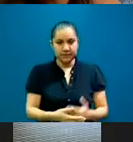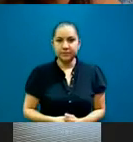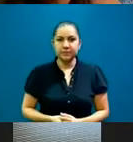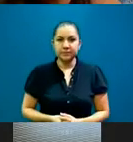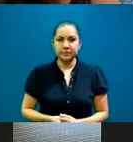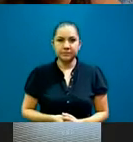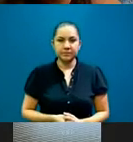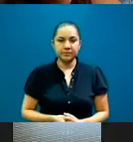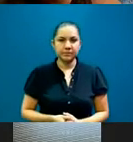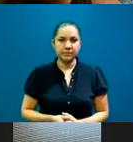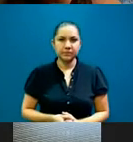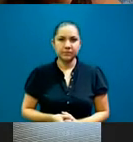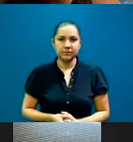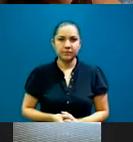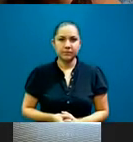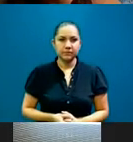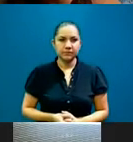Ajá. Y entonces,